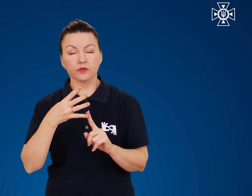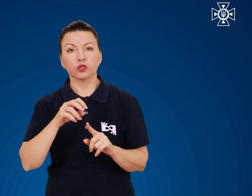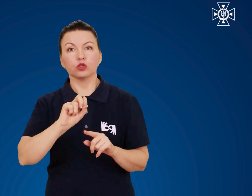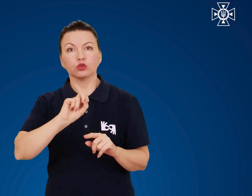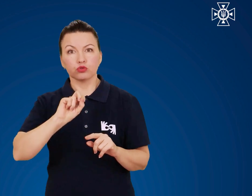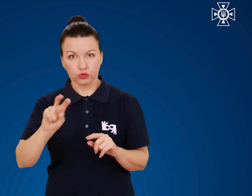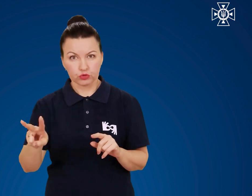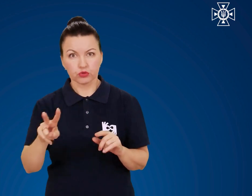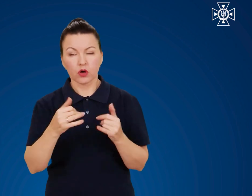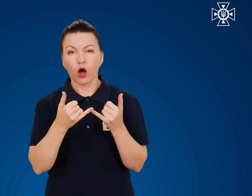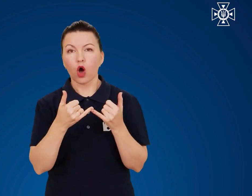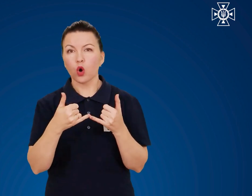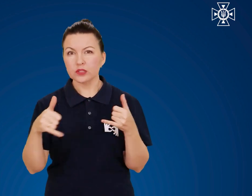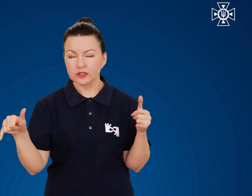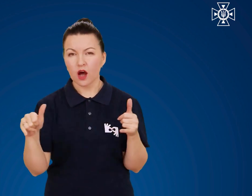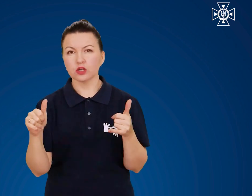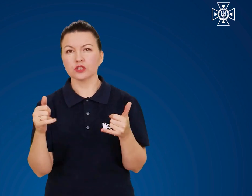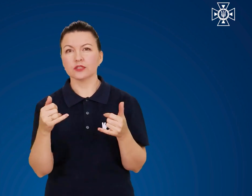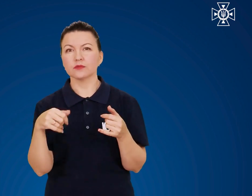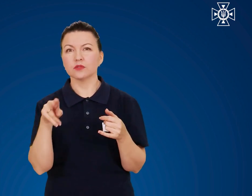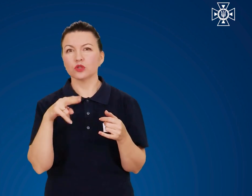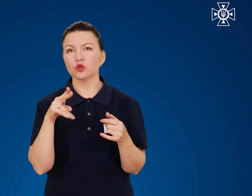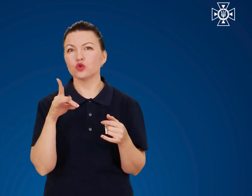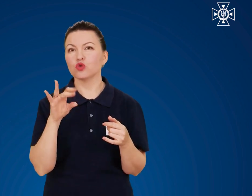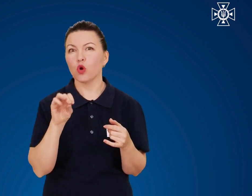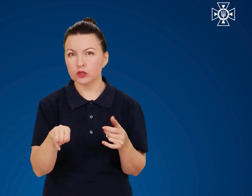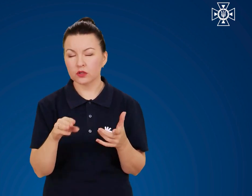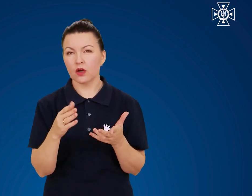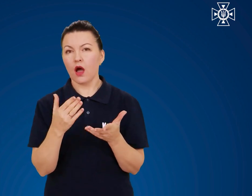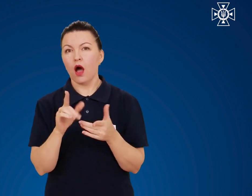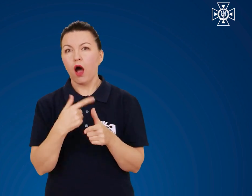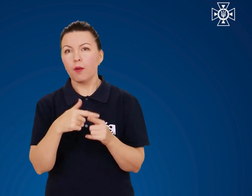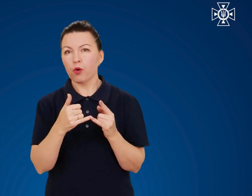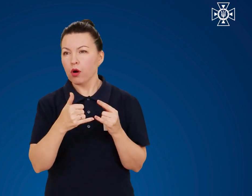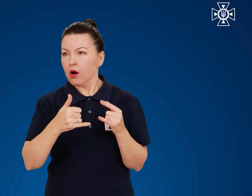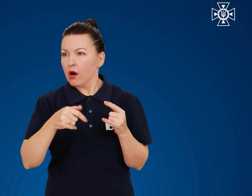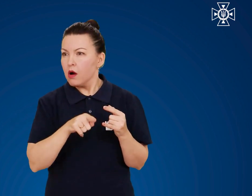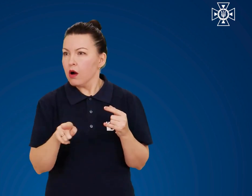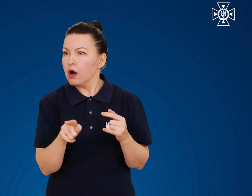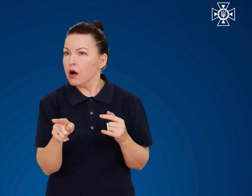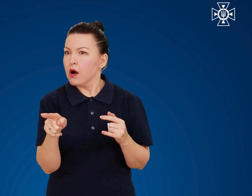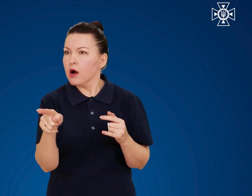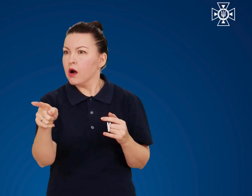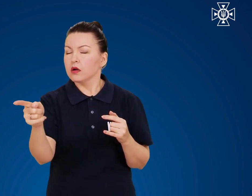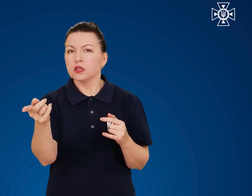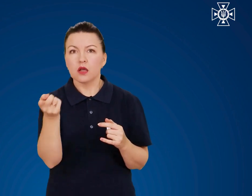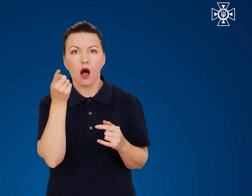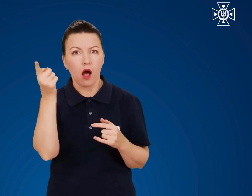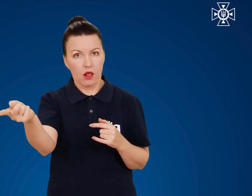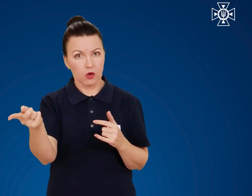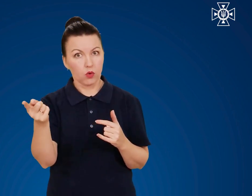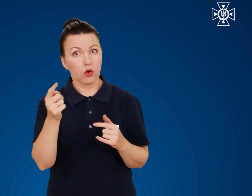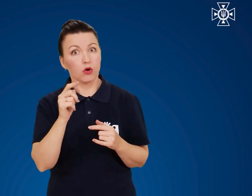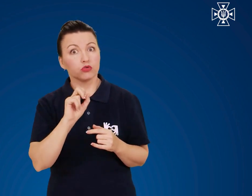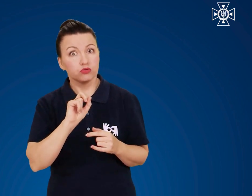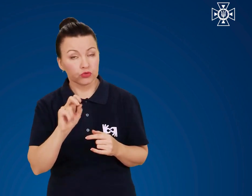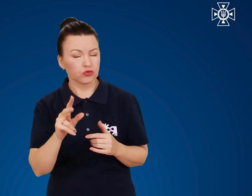Наявність розтяжки дротів або дротів, що тягнуться від механізму на велику відстань.